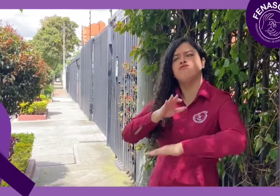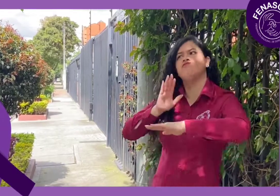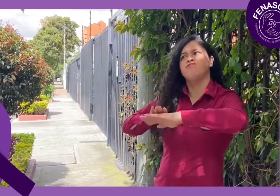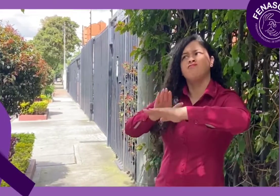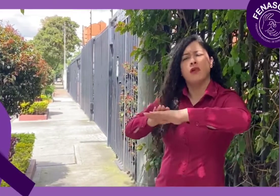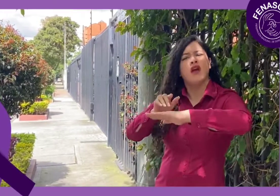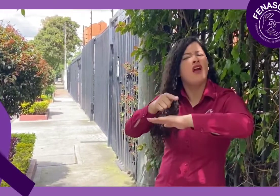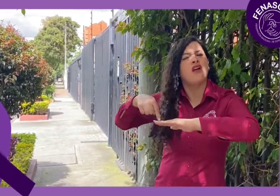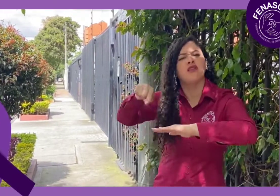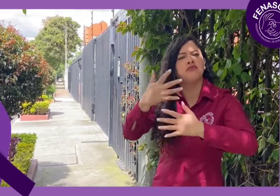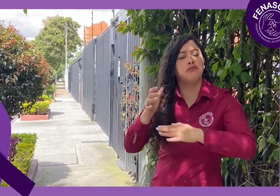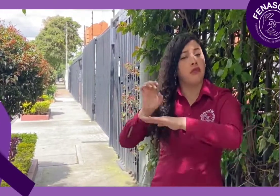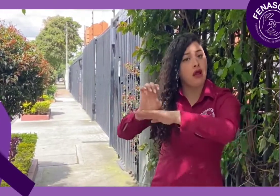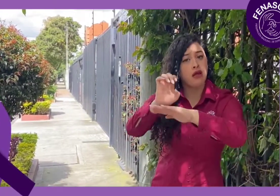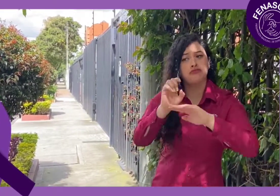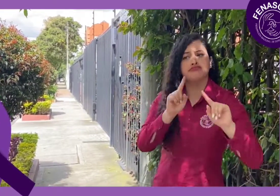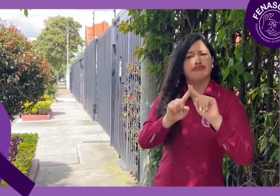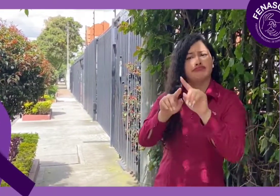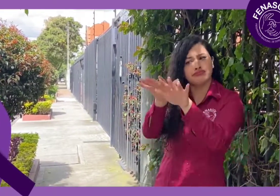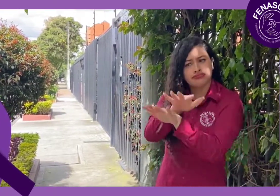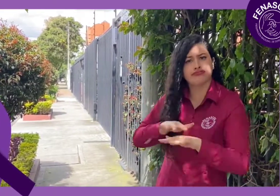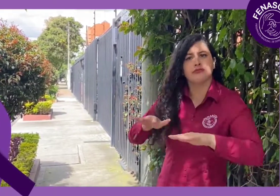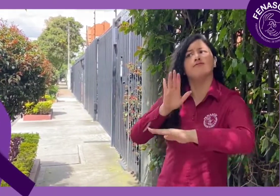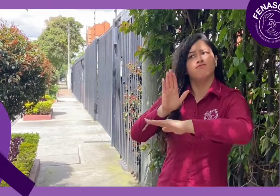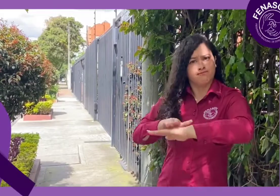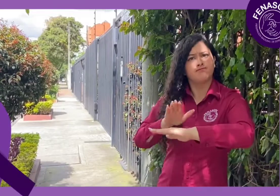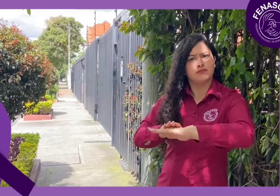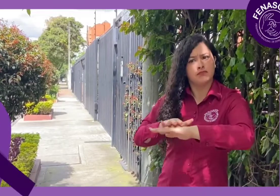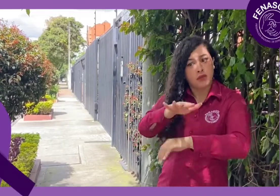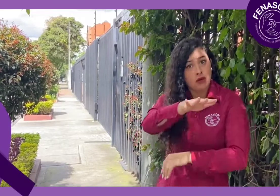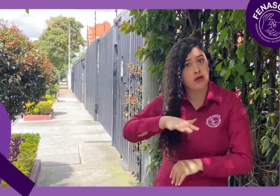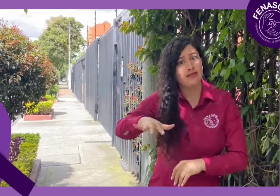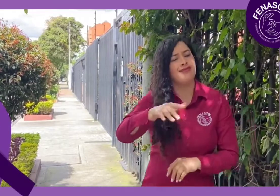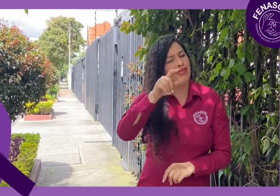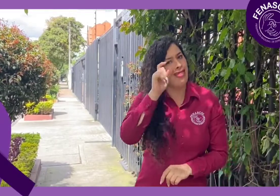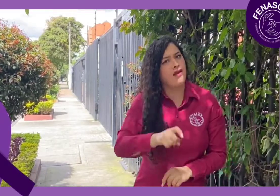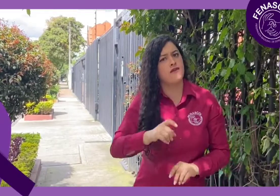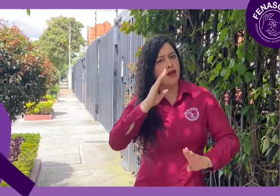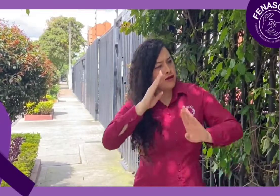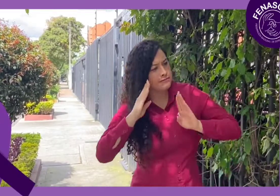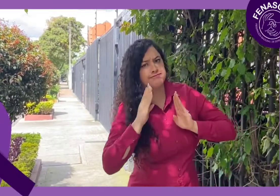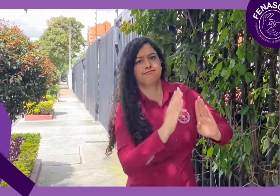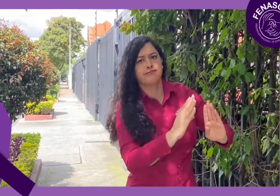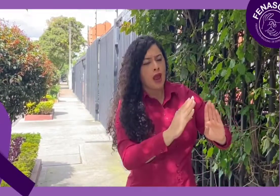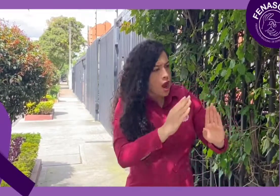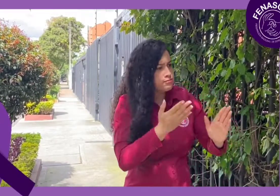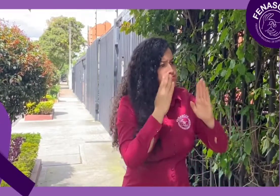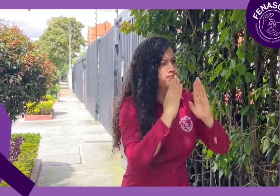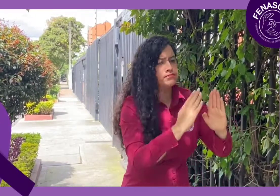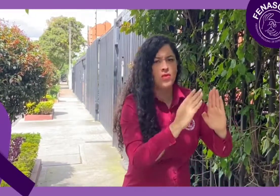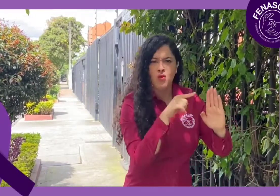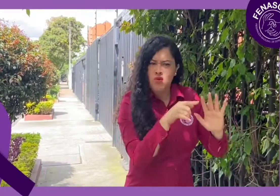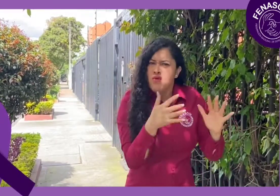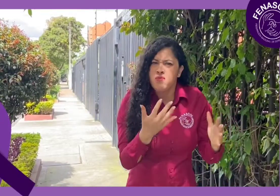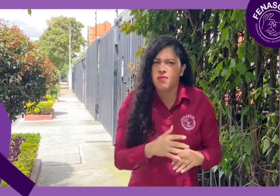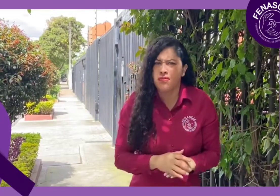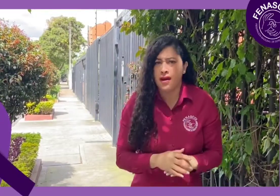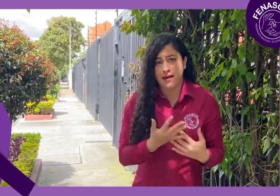competentes, y para ello es importante hacer un llamado a la acción y toma de conciencia por parte de las entidades responsables de las rutas de atención,